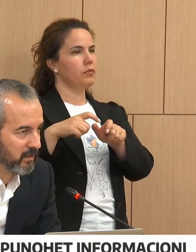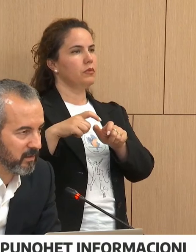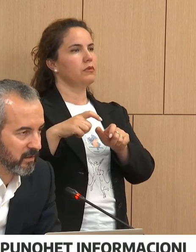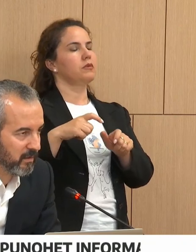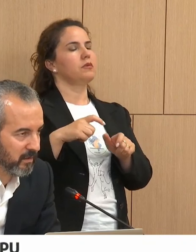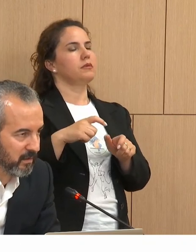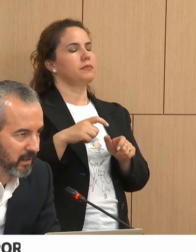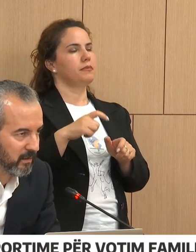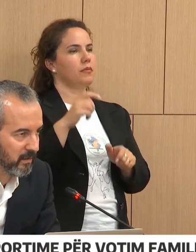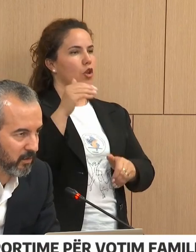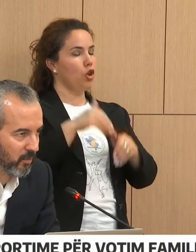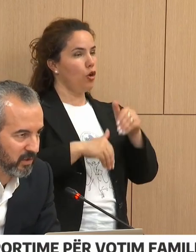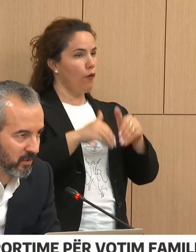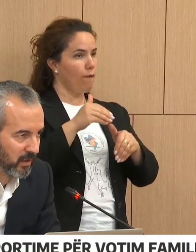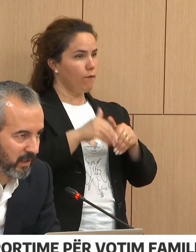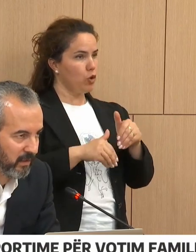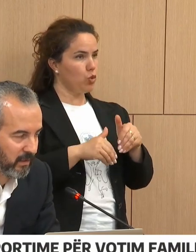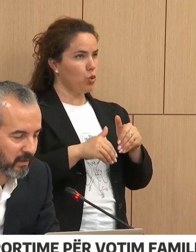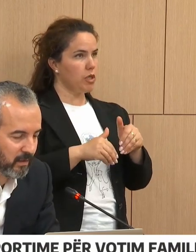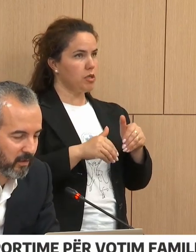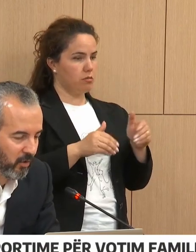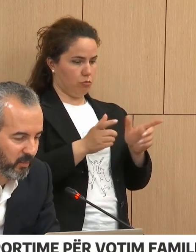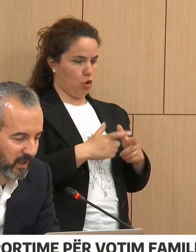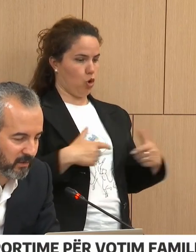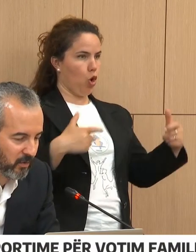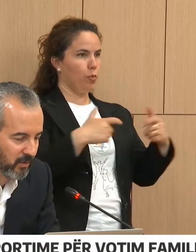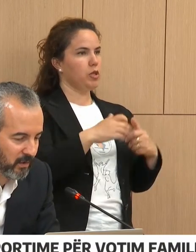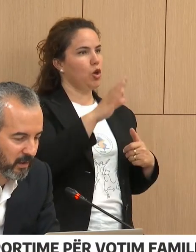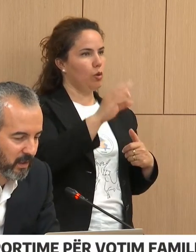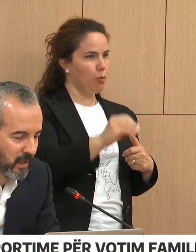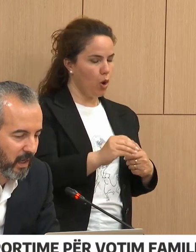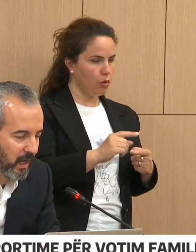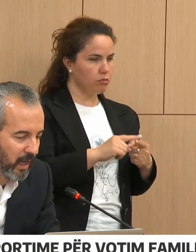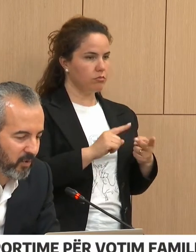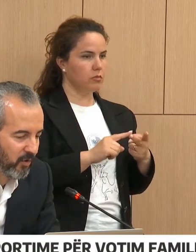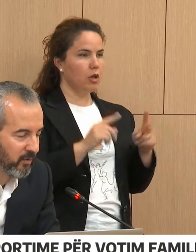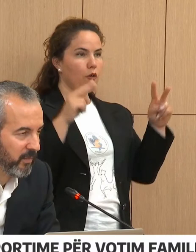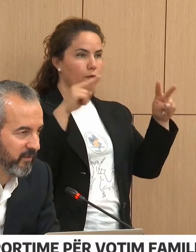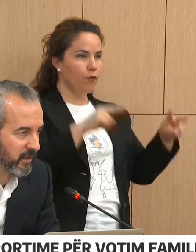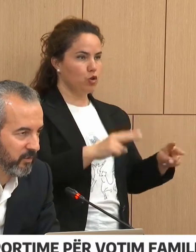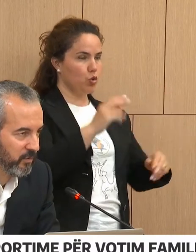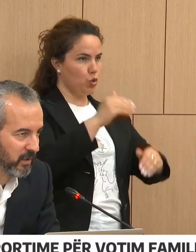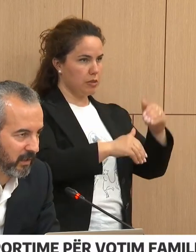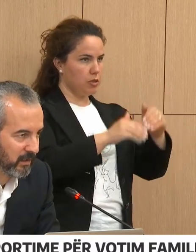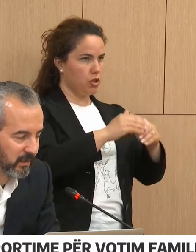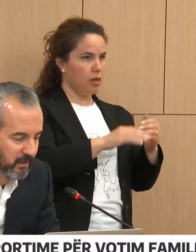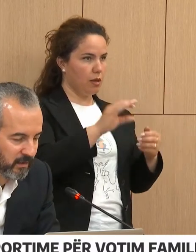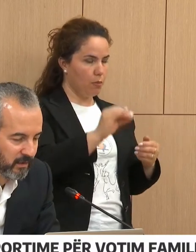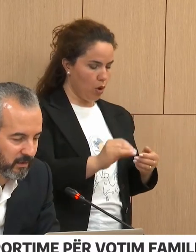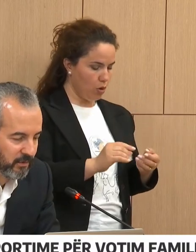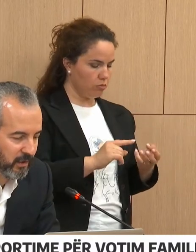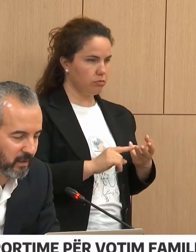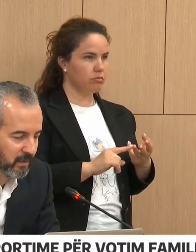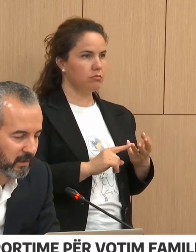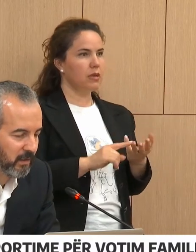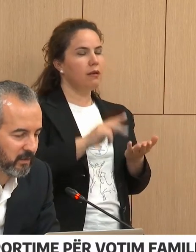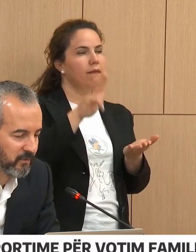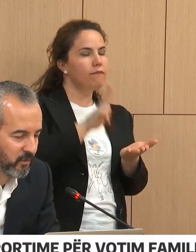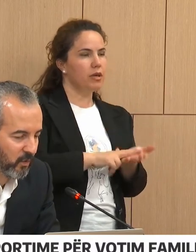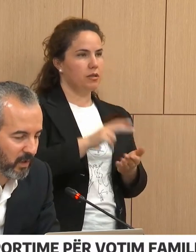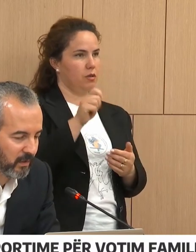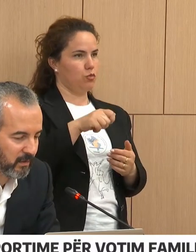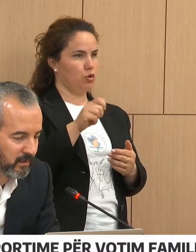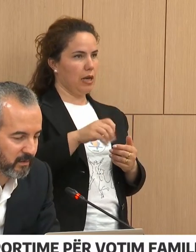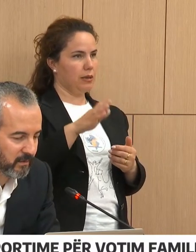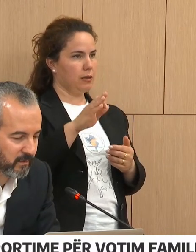votuesit të cilat janë komisioner, operator, apo me vendim gjukate, që janë